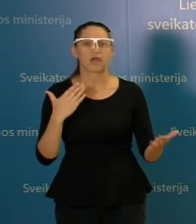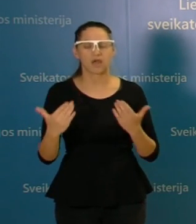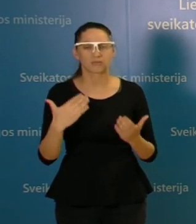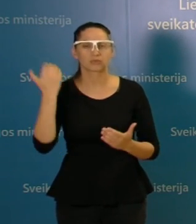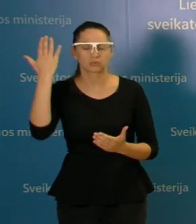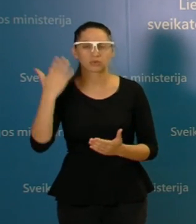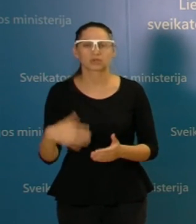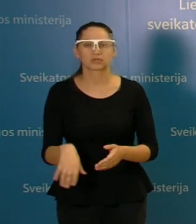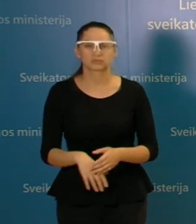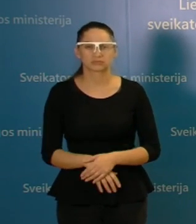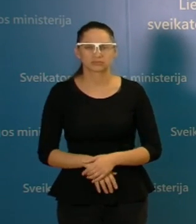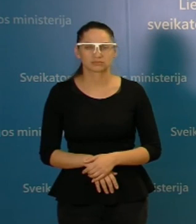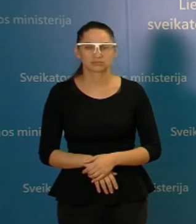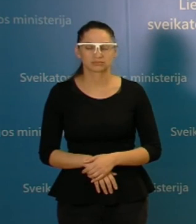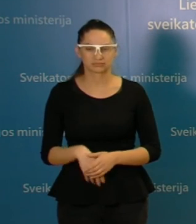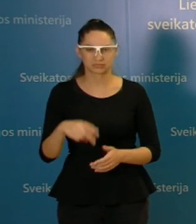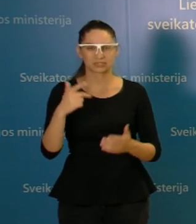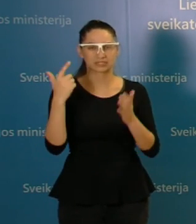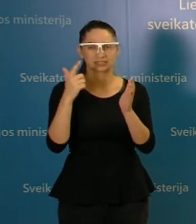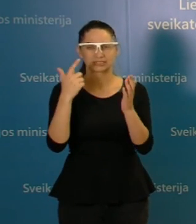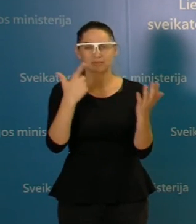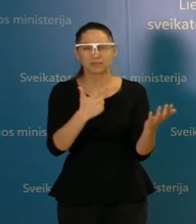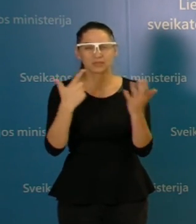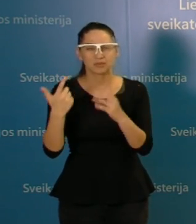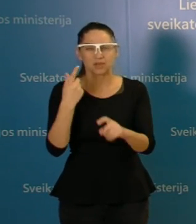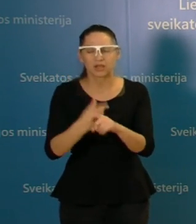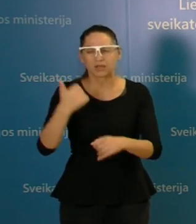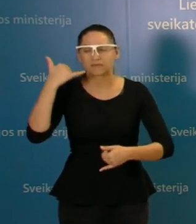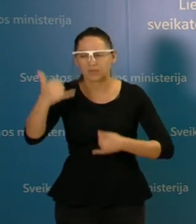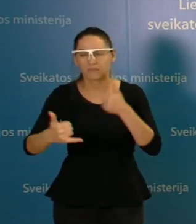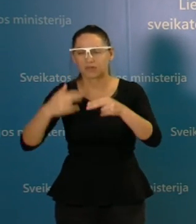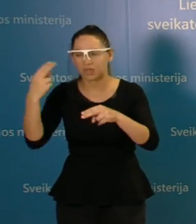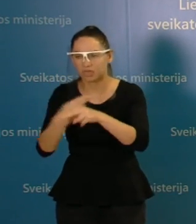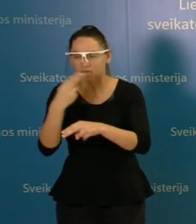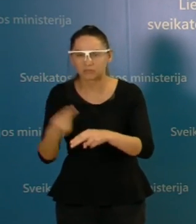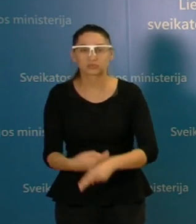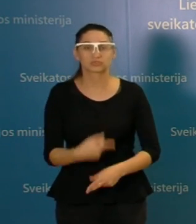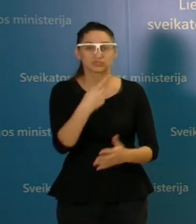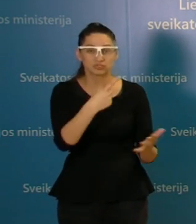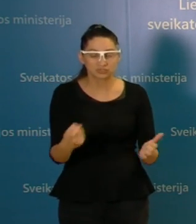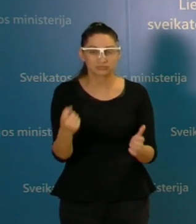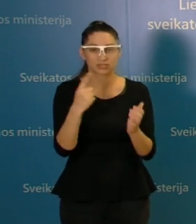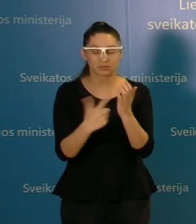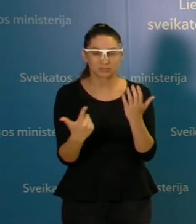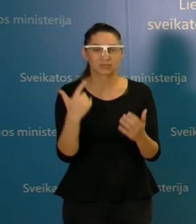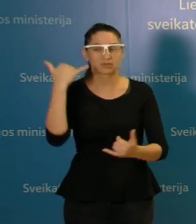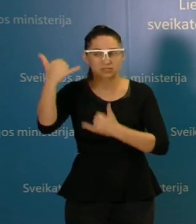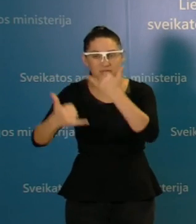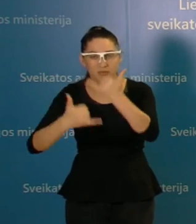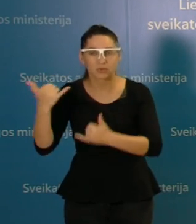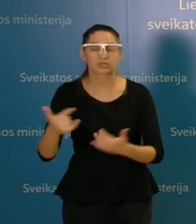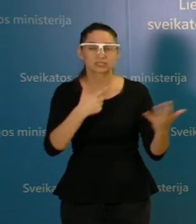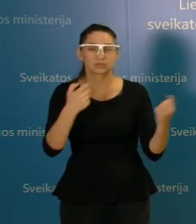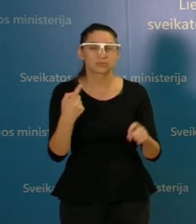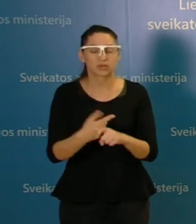77 kartus, kaip čia kai kas kundžiasi, neprisiskambinsit, o 177 kartus ar 700